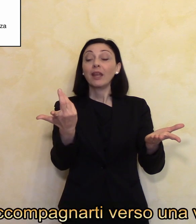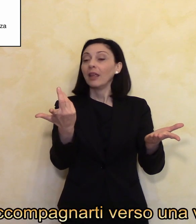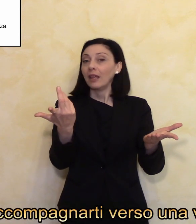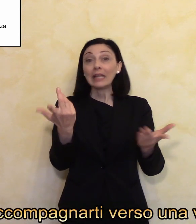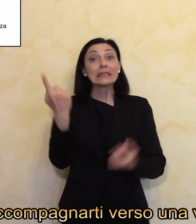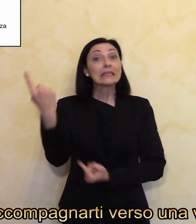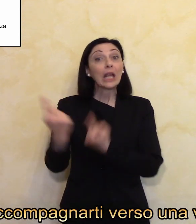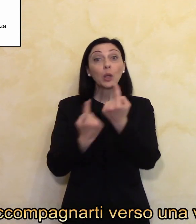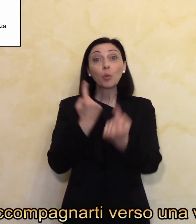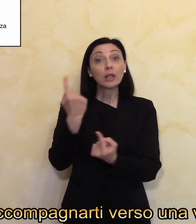uscita.